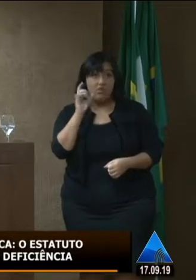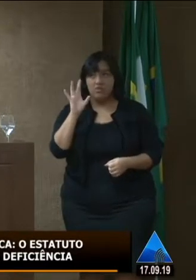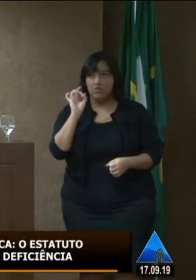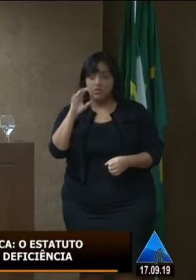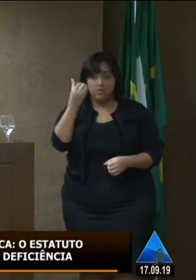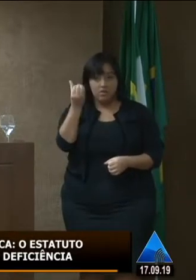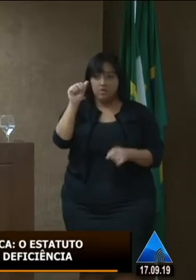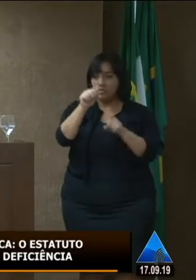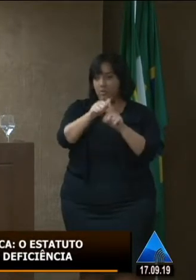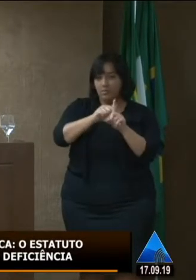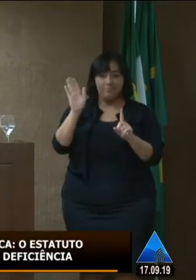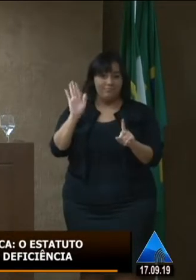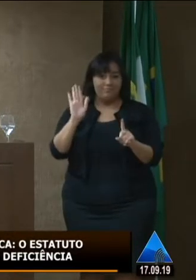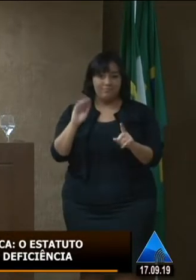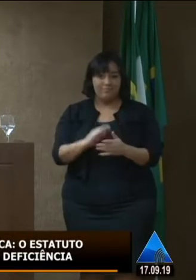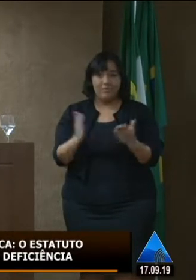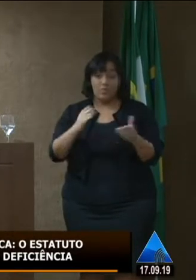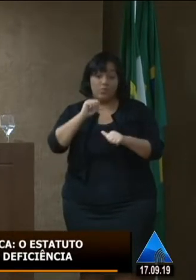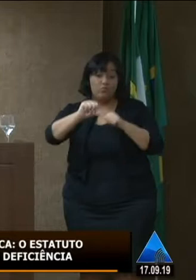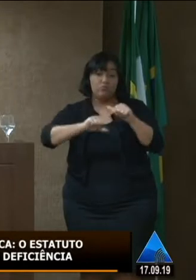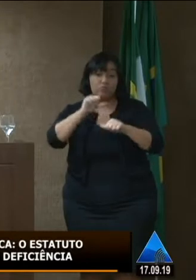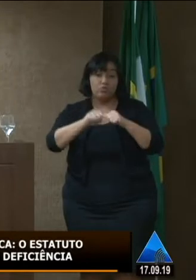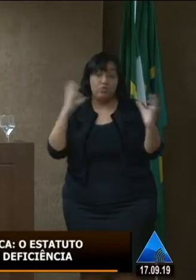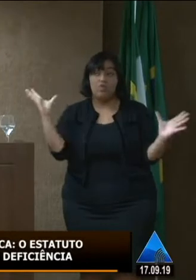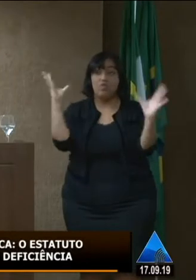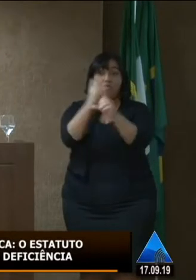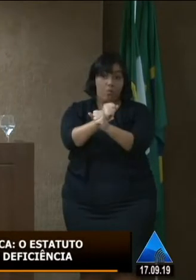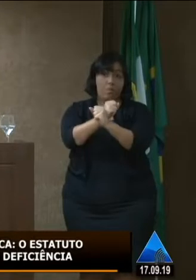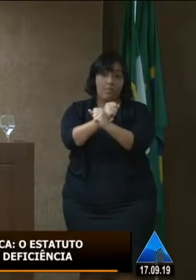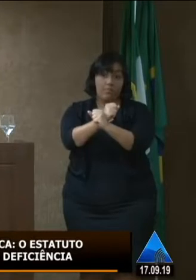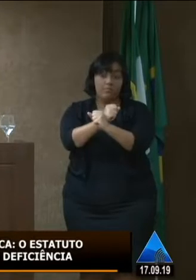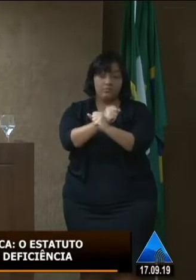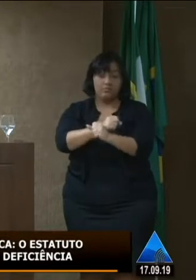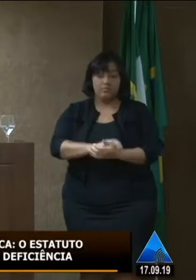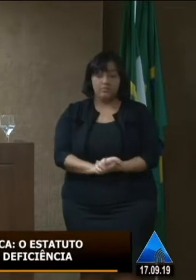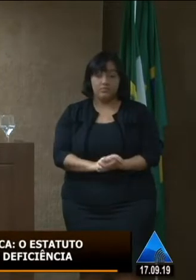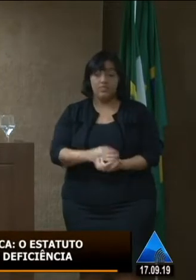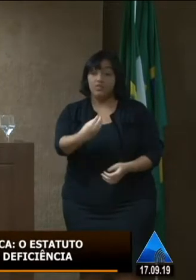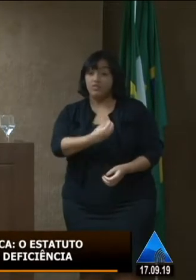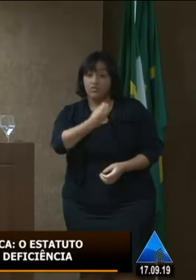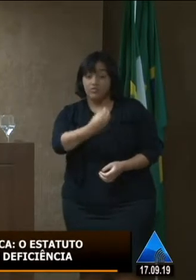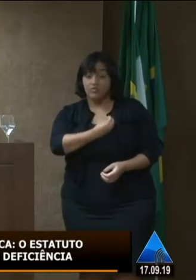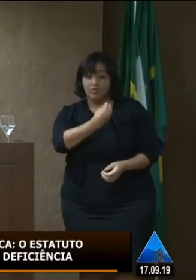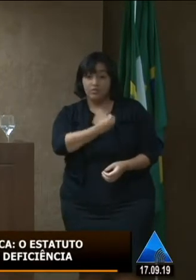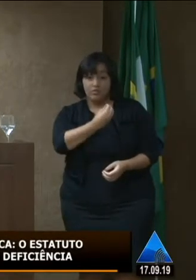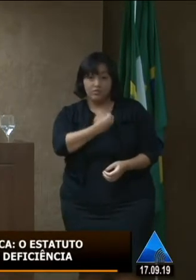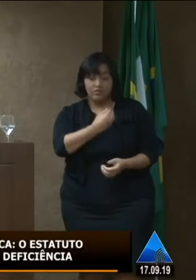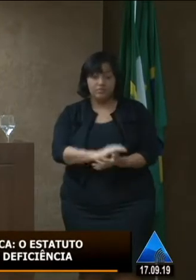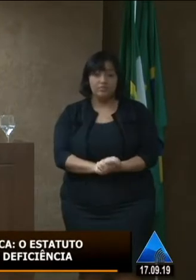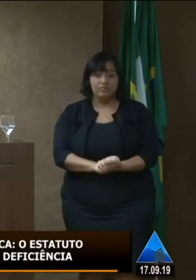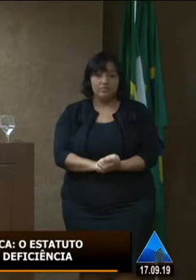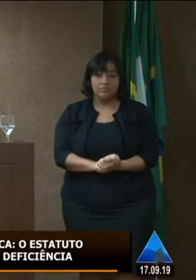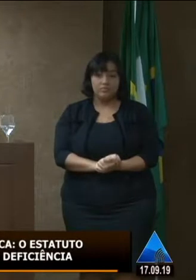anos formado em administração financeira e vivendo sobrevivendo de sua